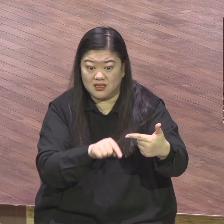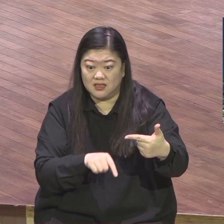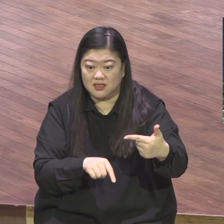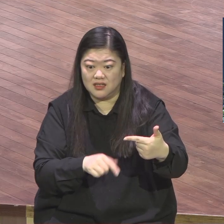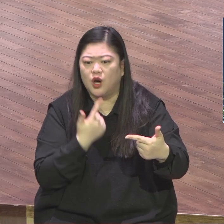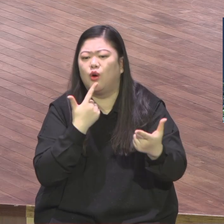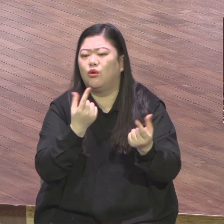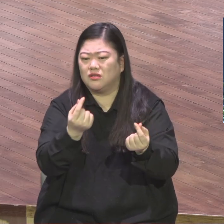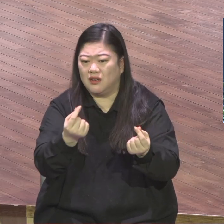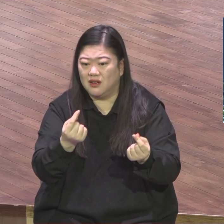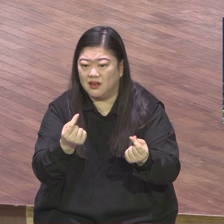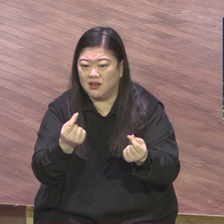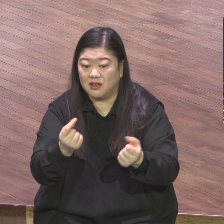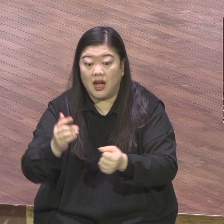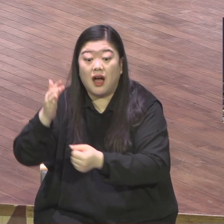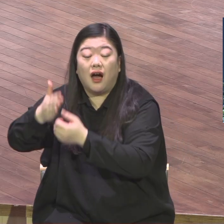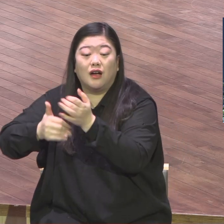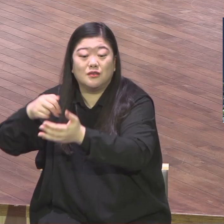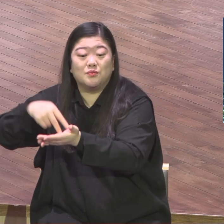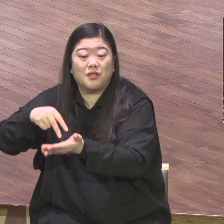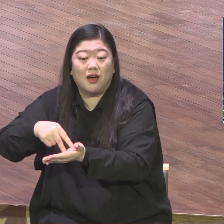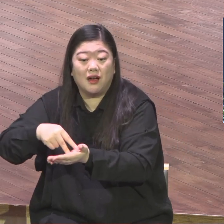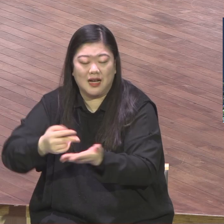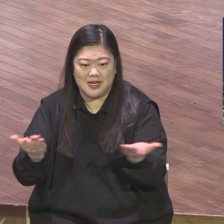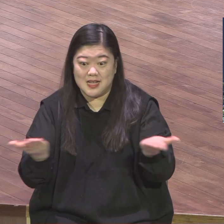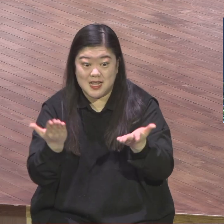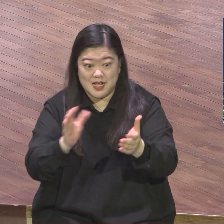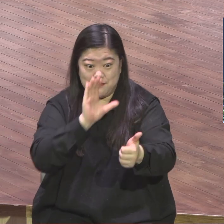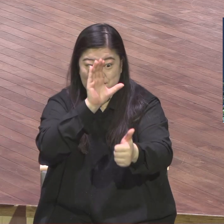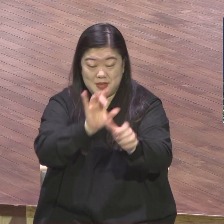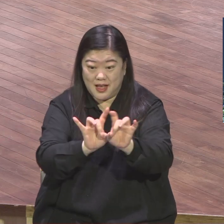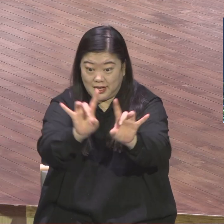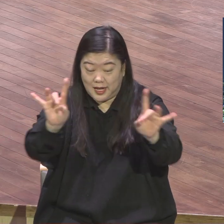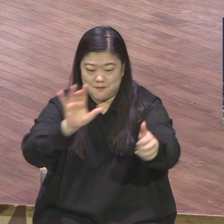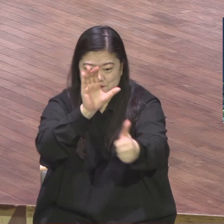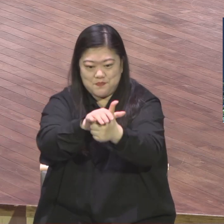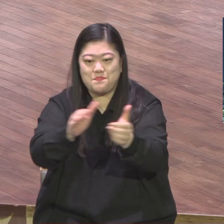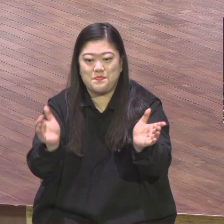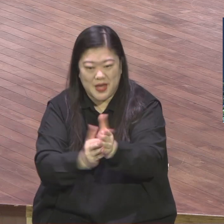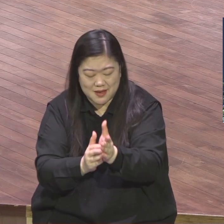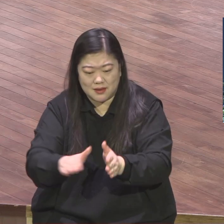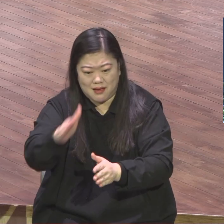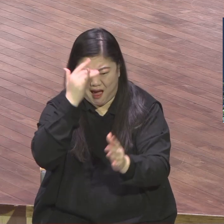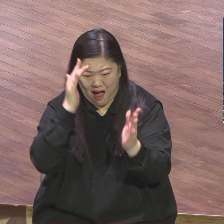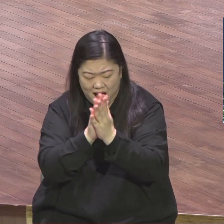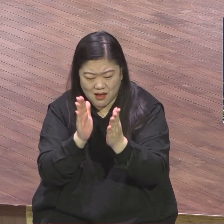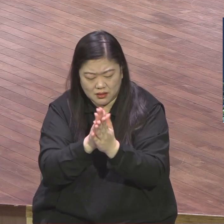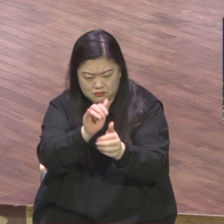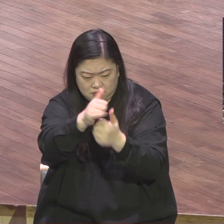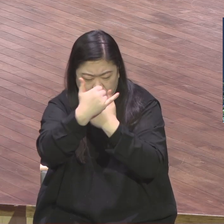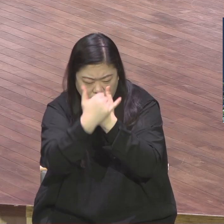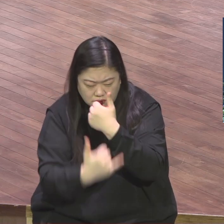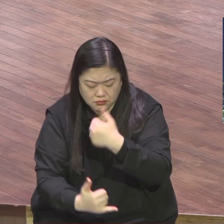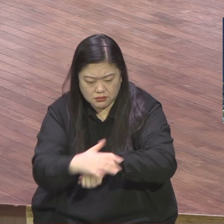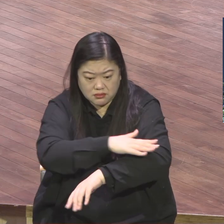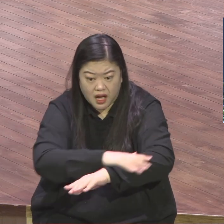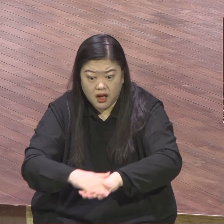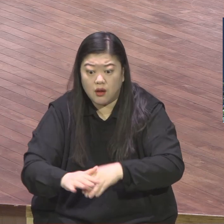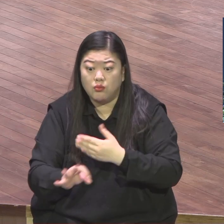여의의 열매를 맺는 삶을 살게 하여 조합사사 여의의 열매 생명 열매 여러분 사업하다가 얼음 있습니까 직장에 얼음